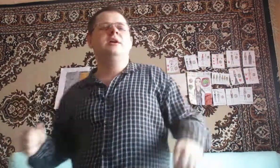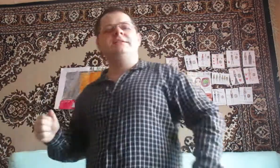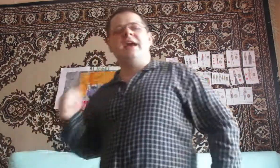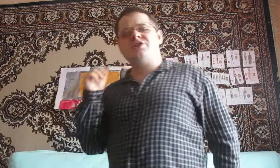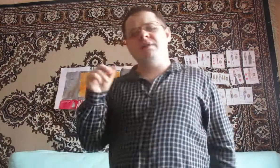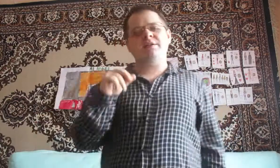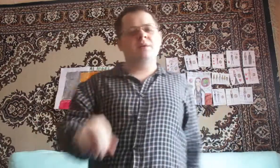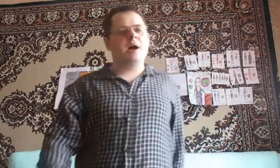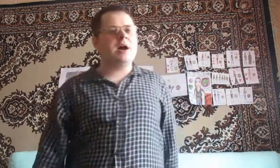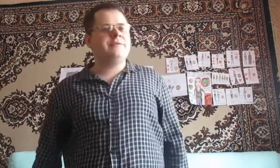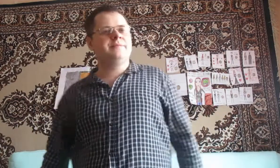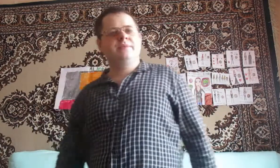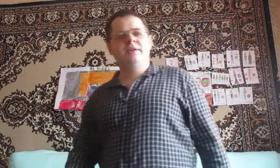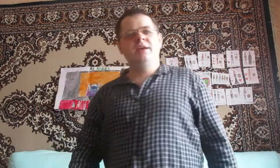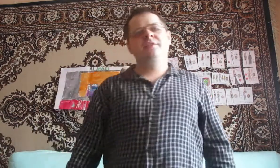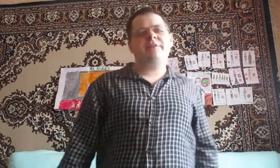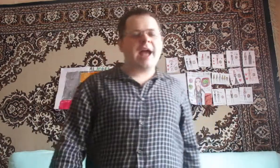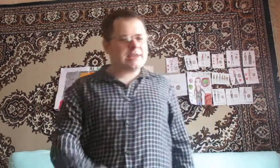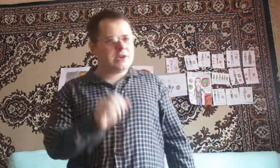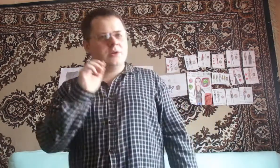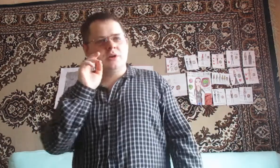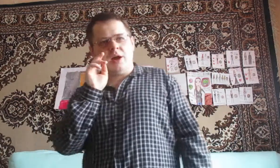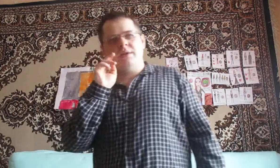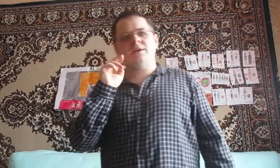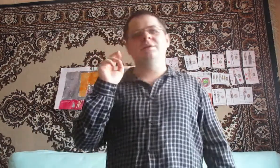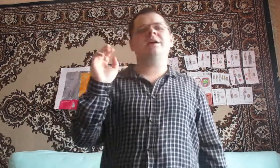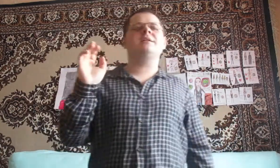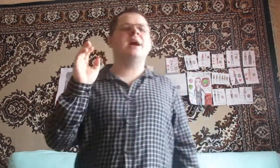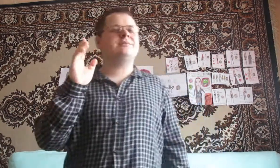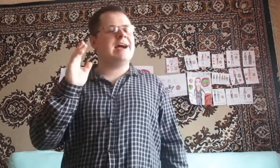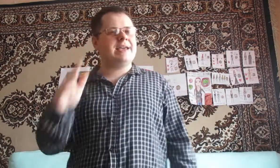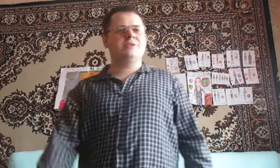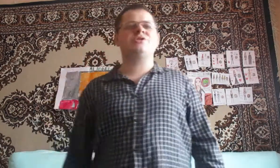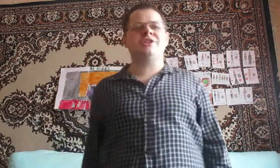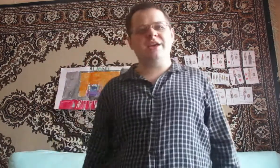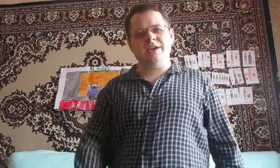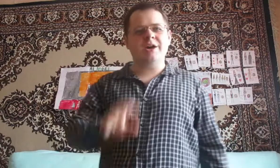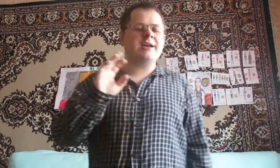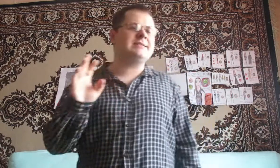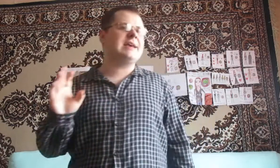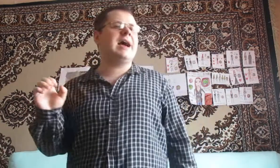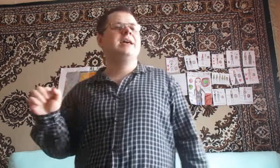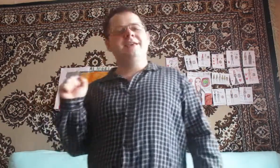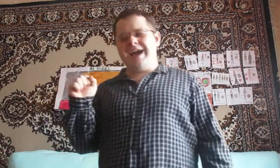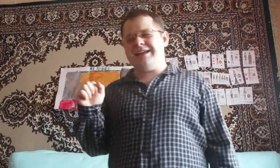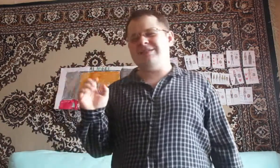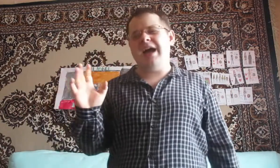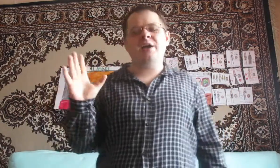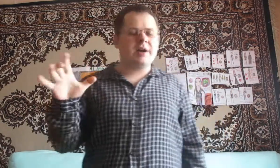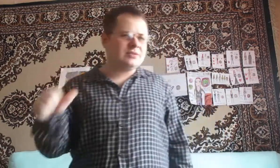где живёт любовь В каких укропных уголках твоей души её искать Я отдаю от